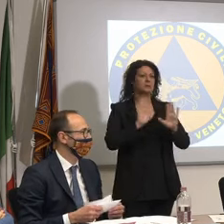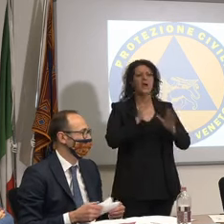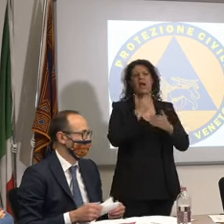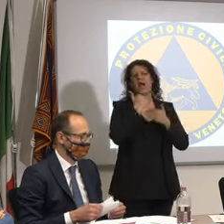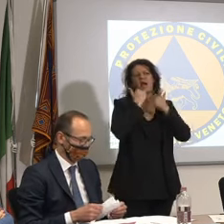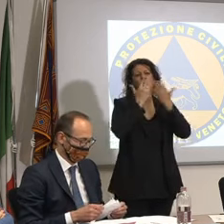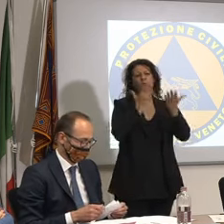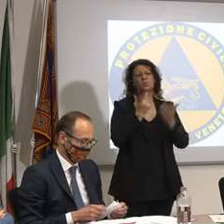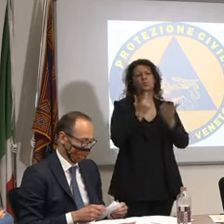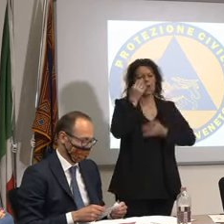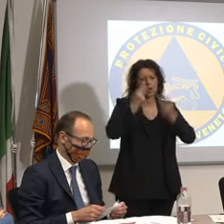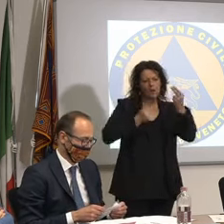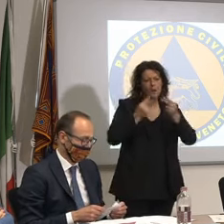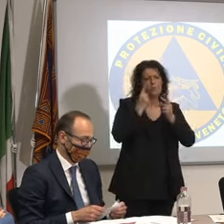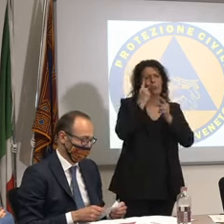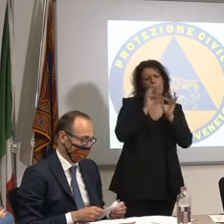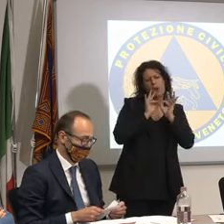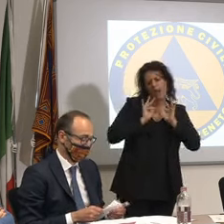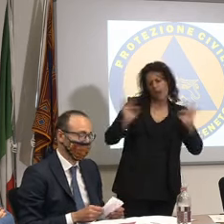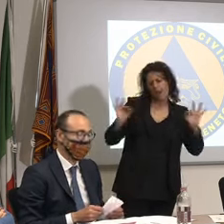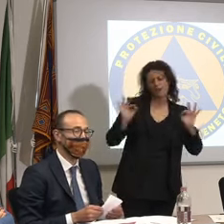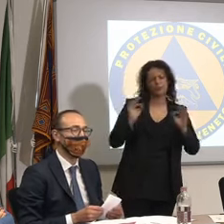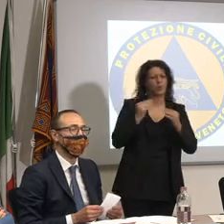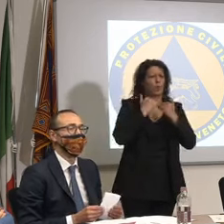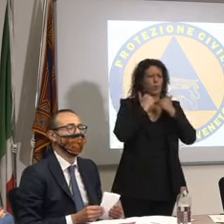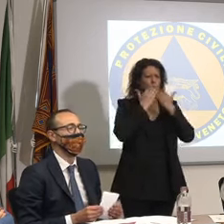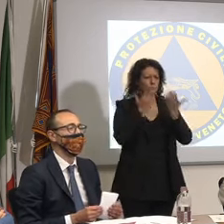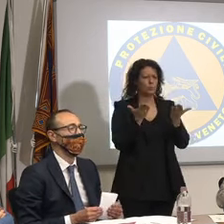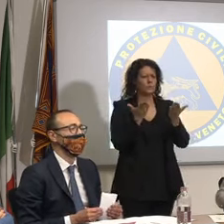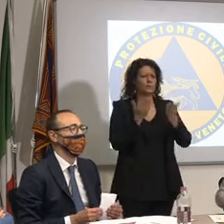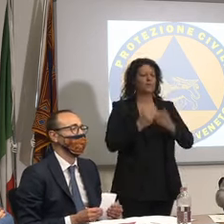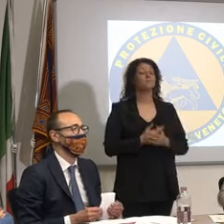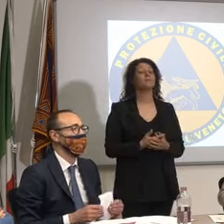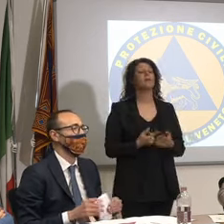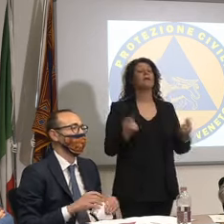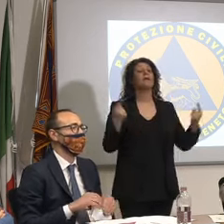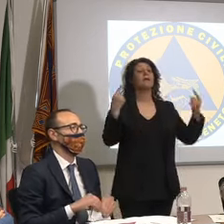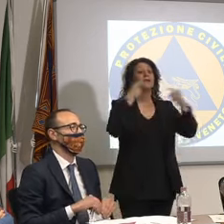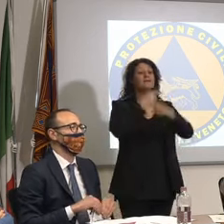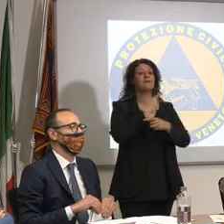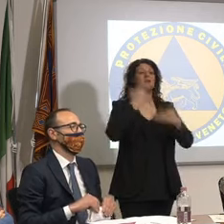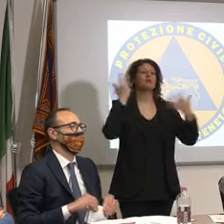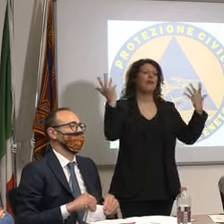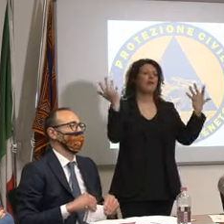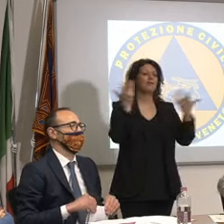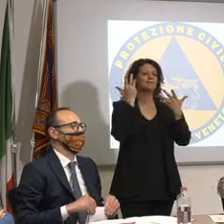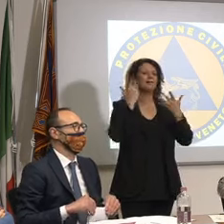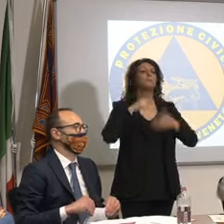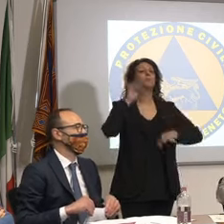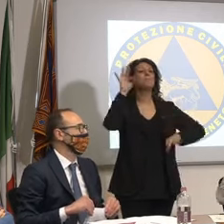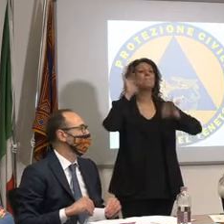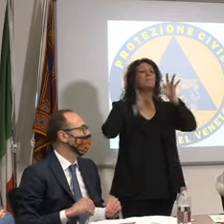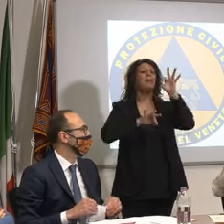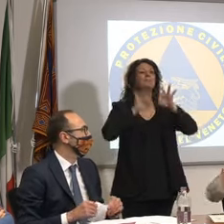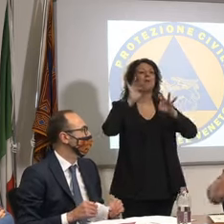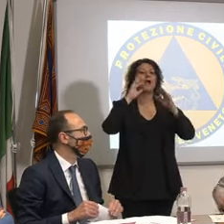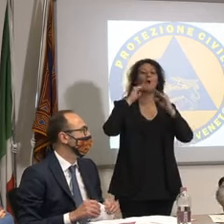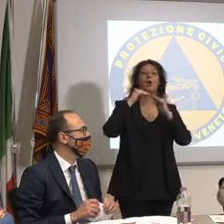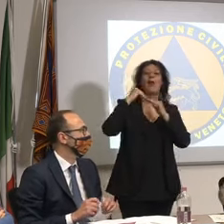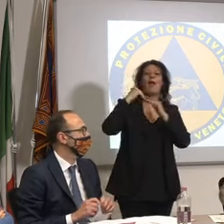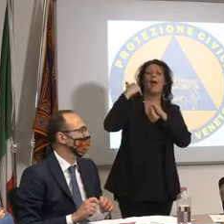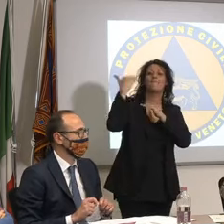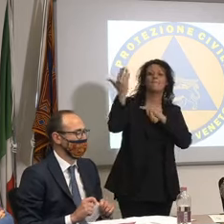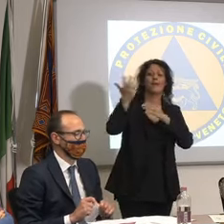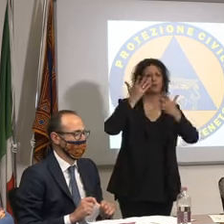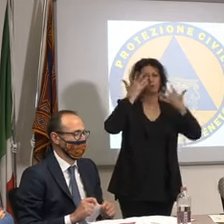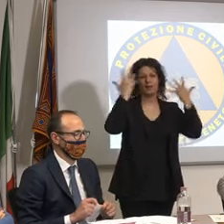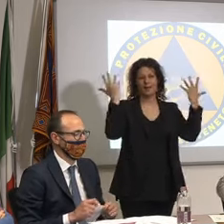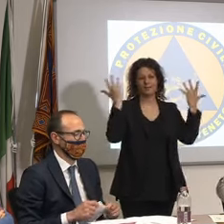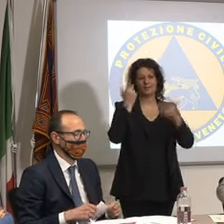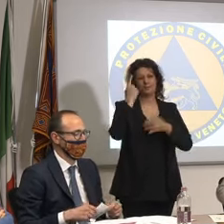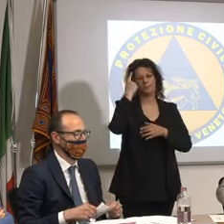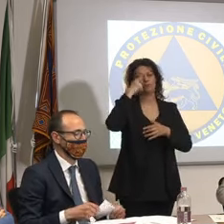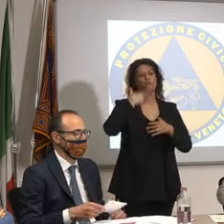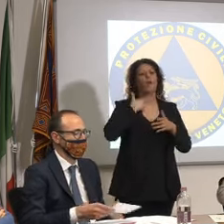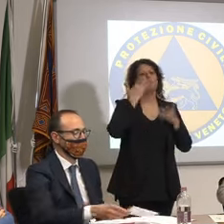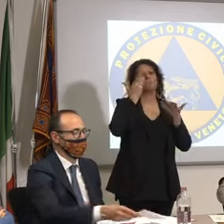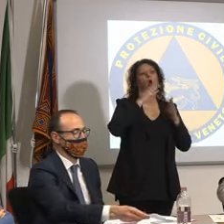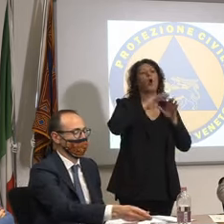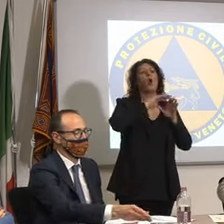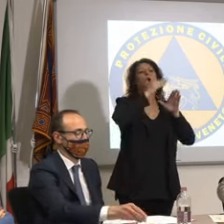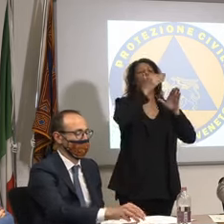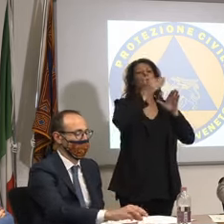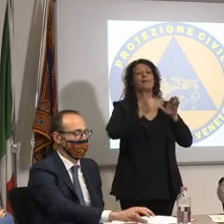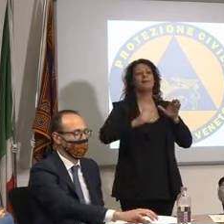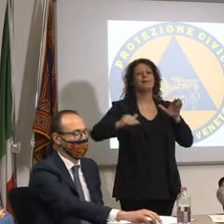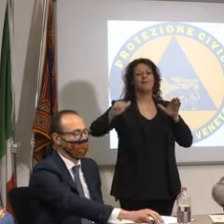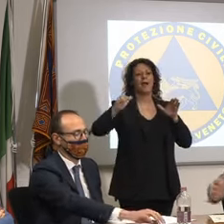diciamo spettacoli all'aperto dove non c'è una postazione fissa che se uno va su un anfiteatro naturale su una collina assistere a un